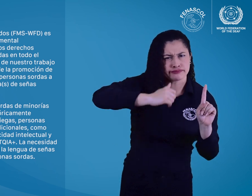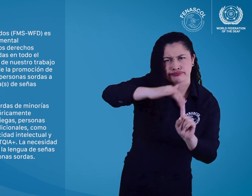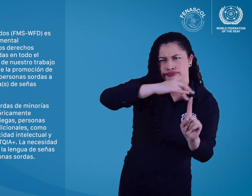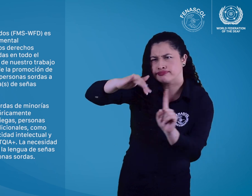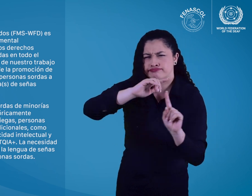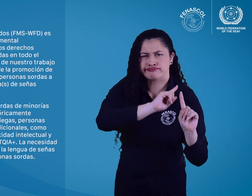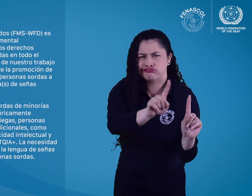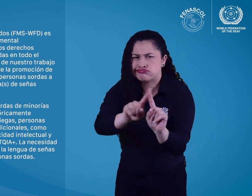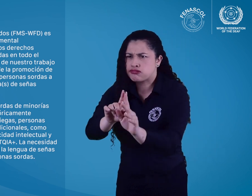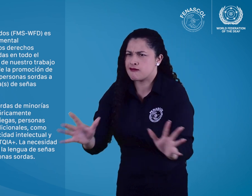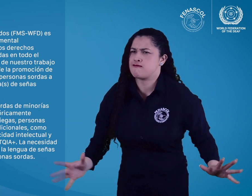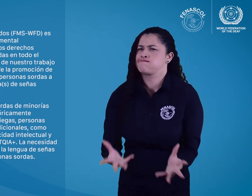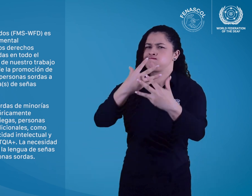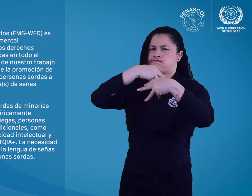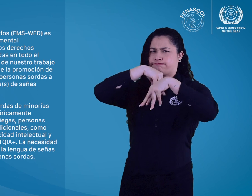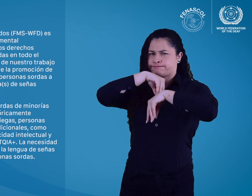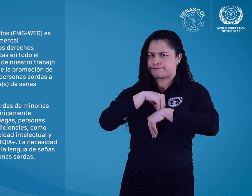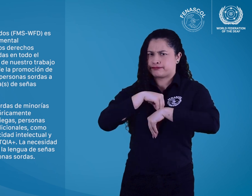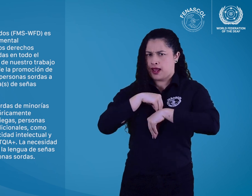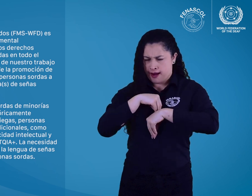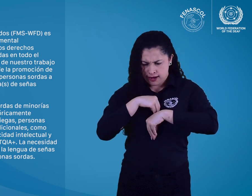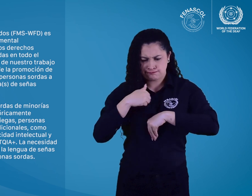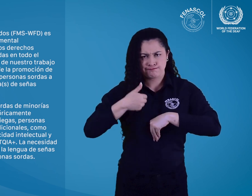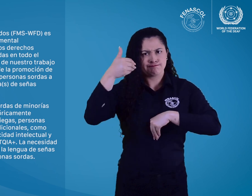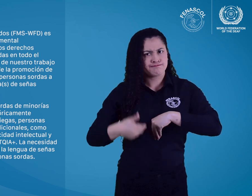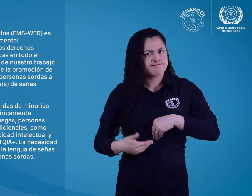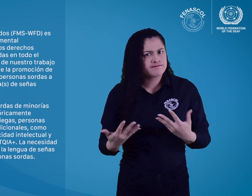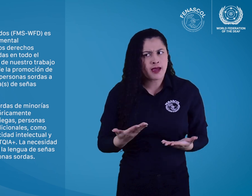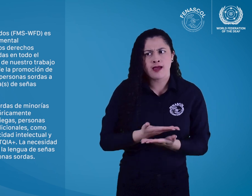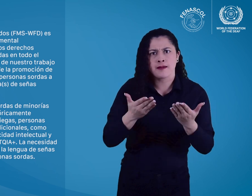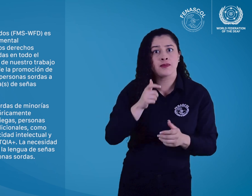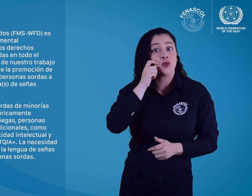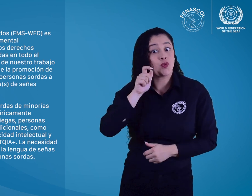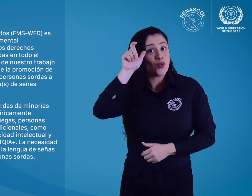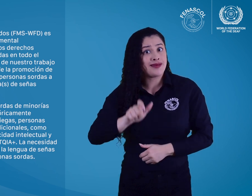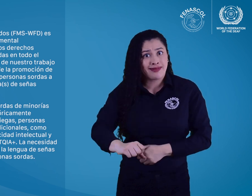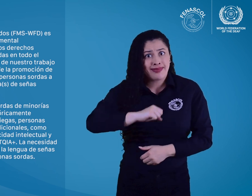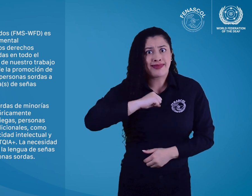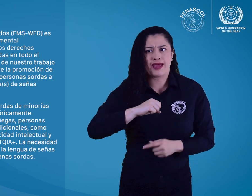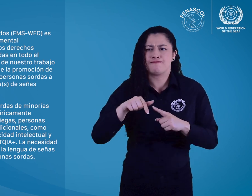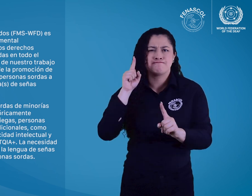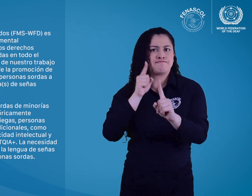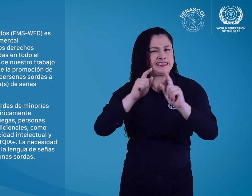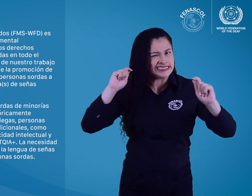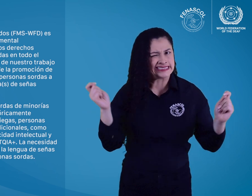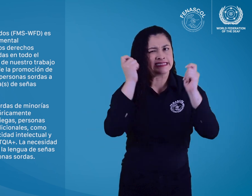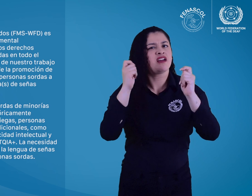humanos de las personas sordas a una educación en sus lenguas de señas nacionales.